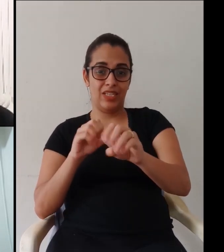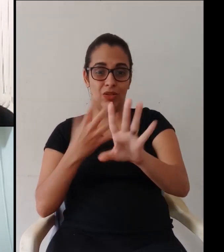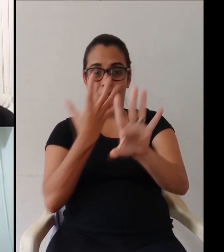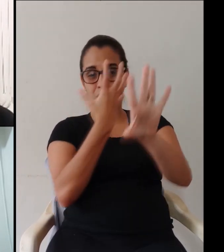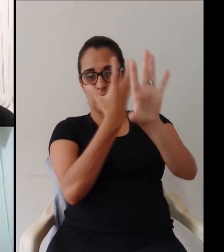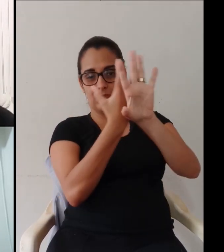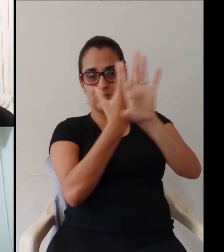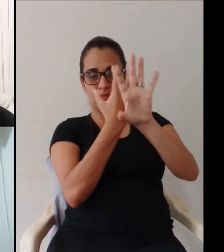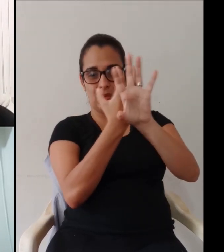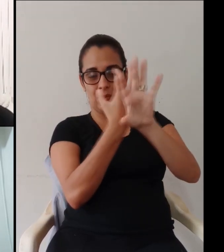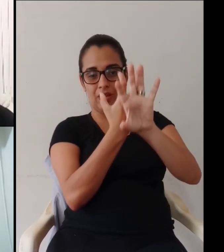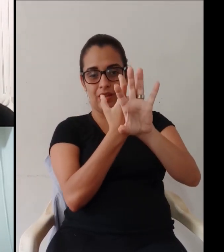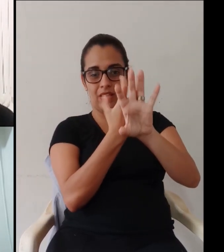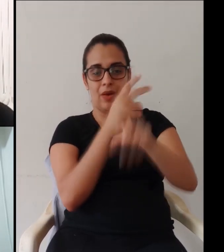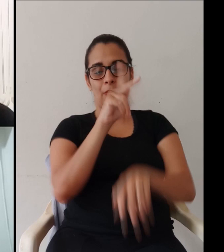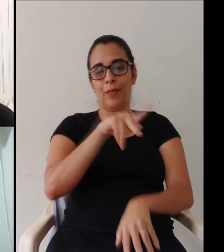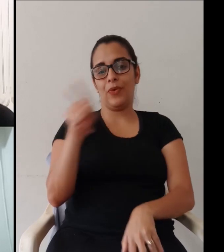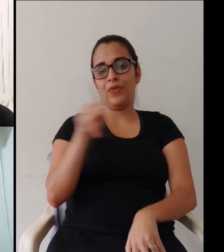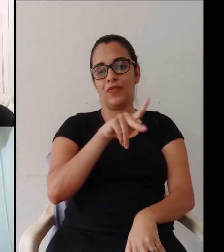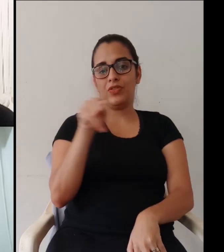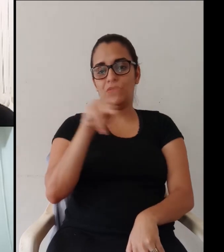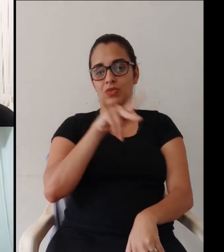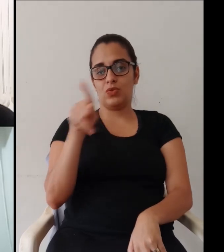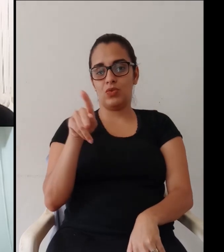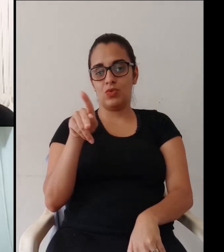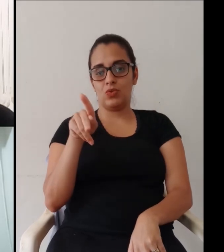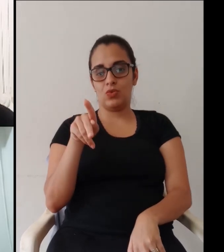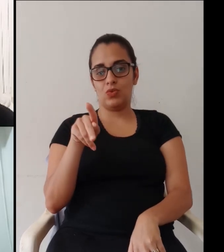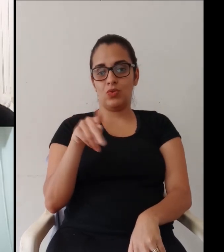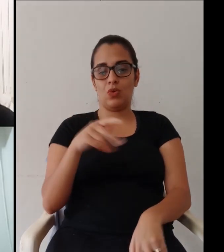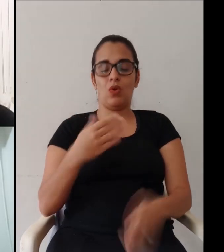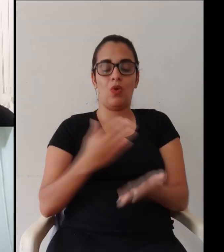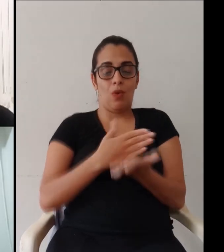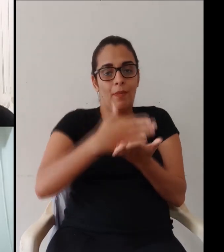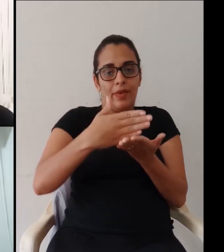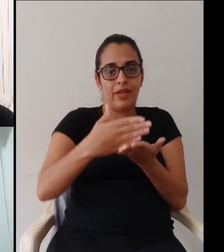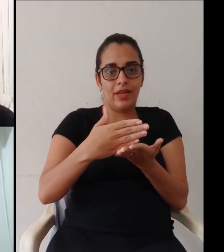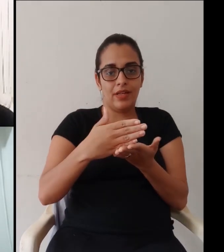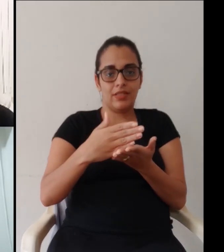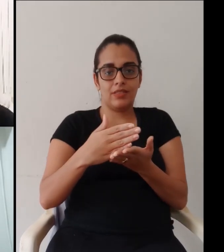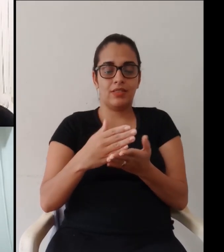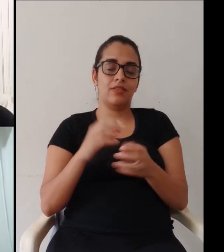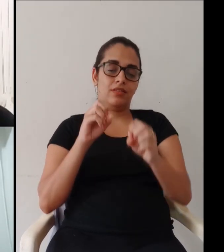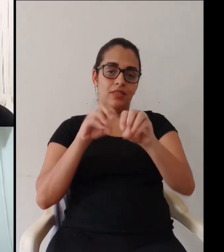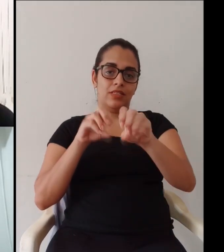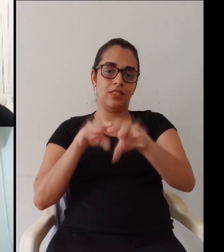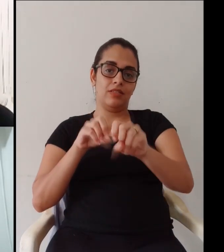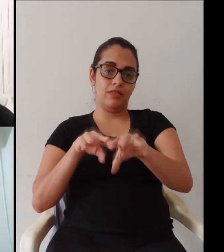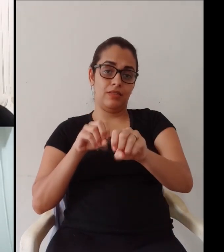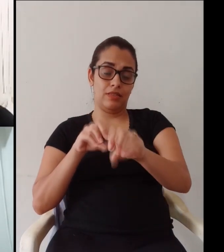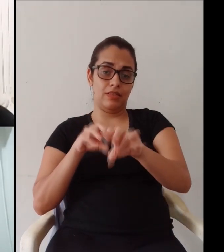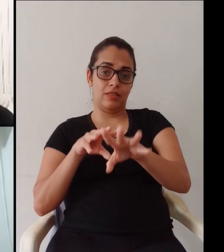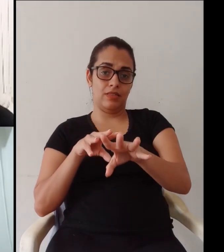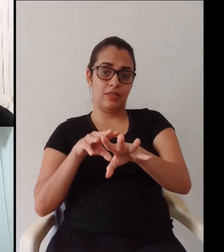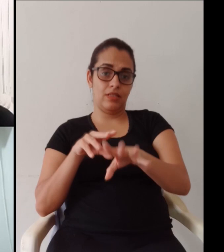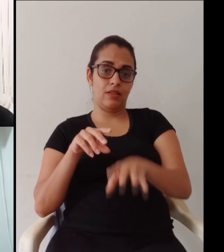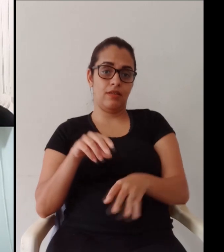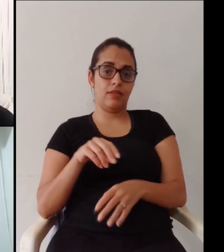uma coisa que também cabe aqui né gente ensino transmissionista professor